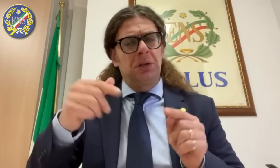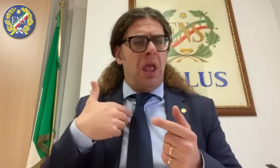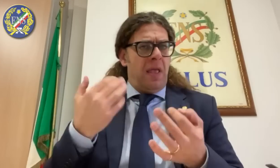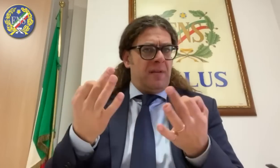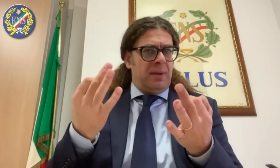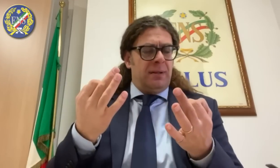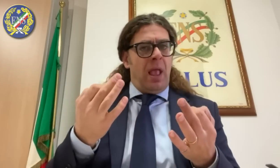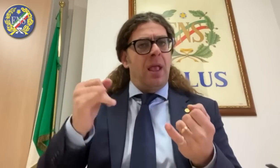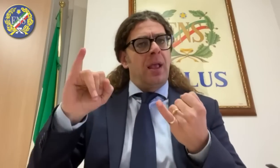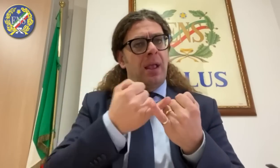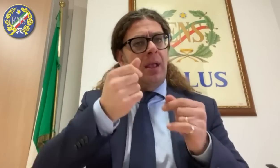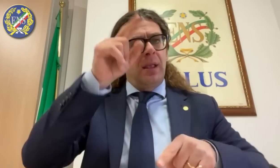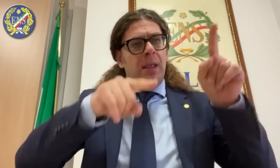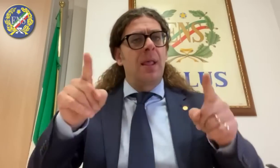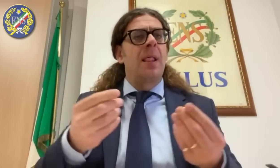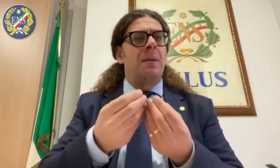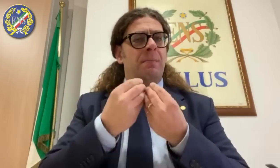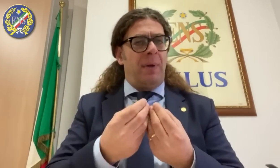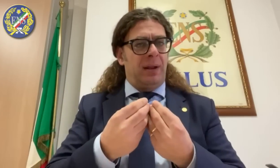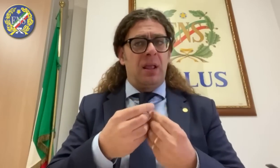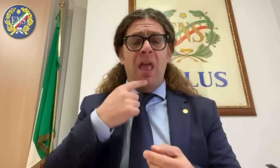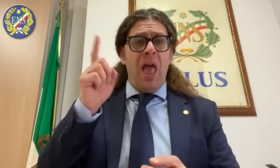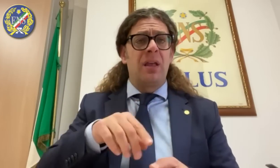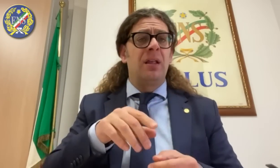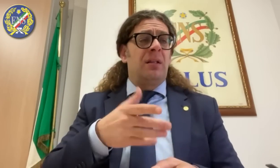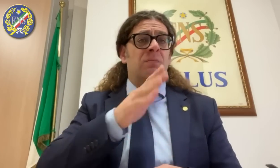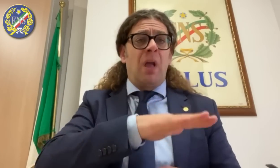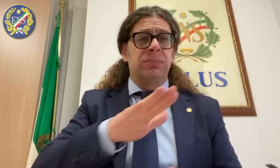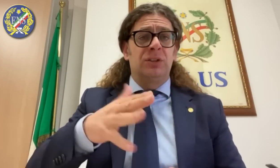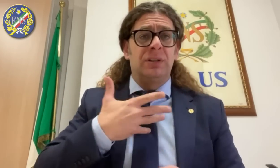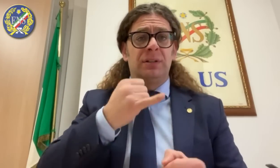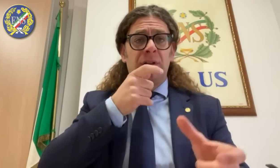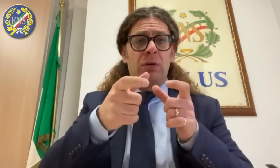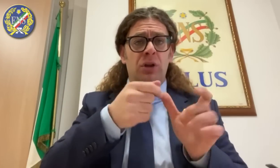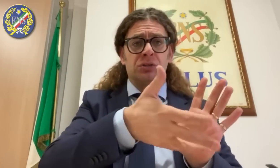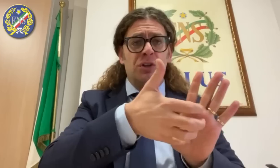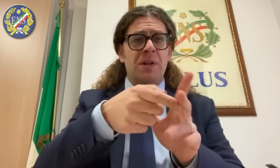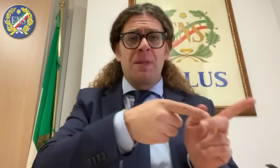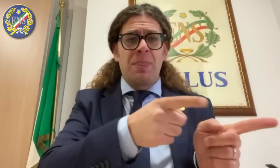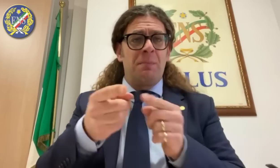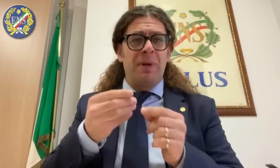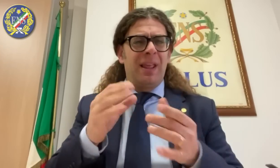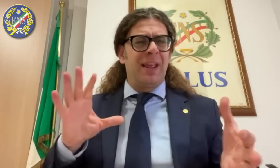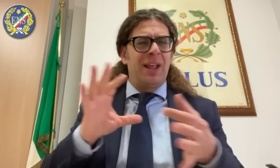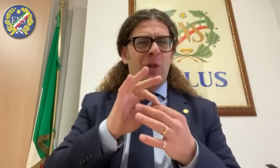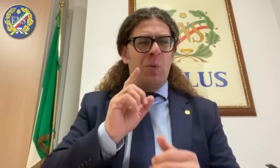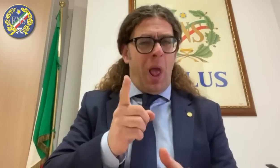addetti ai lavori a spiegare quanto sta accadendo. È possibile che si siano verificati degli errori nei calcoli e